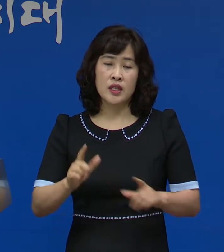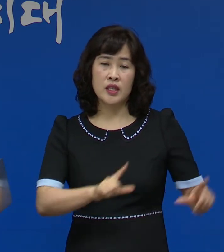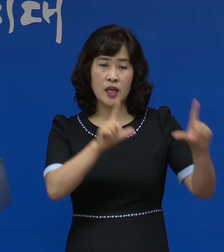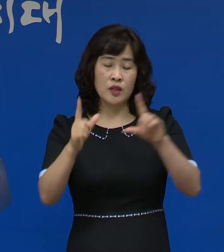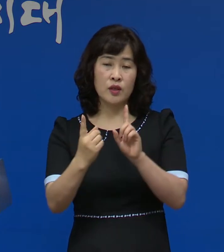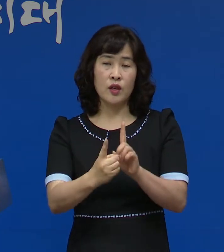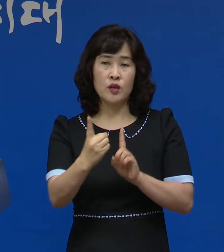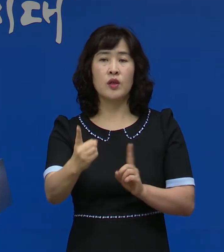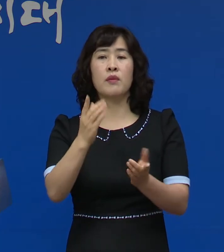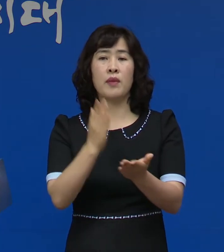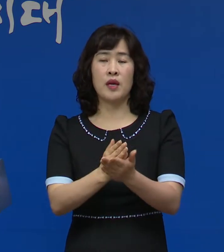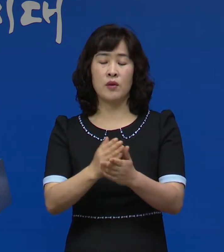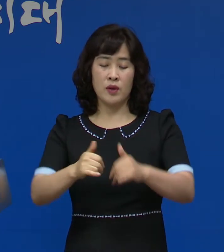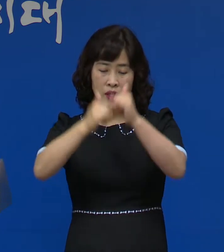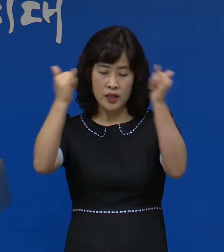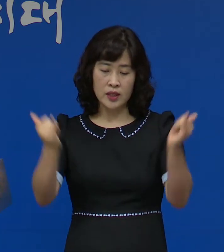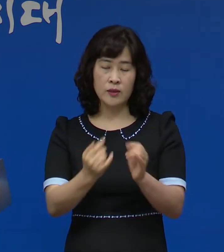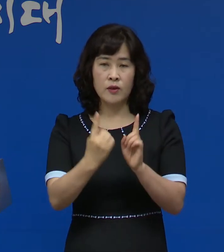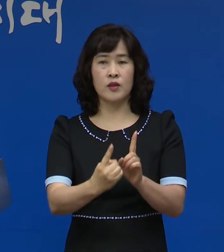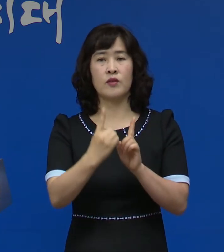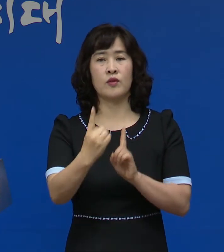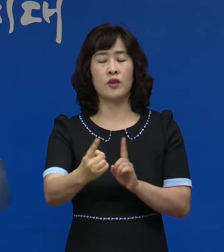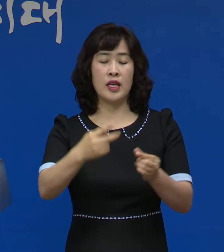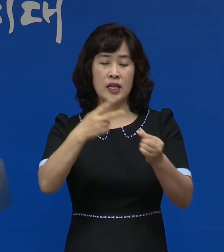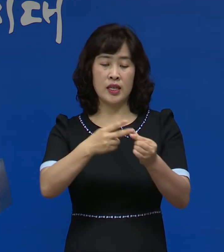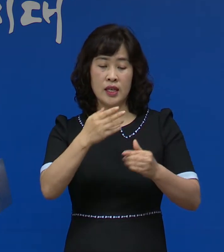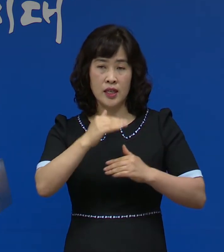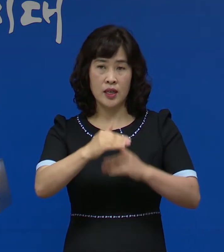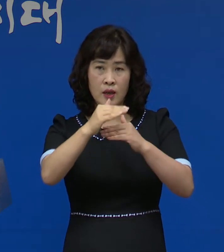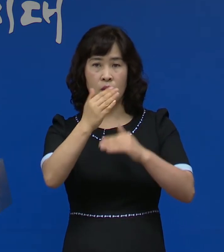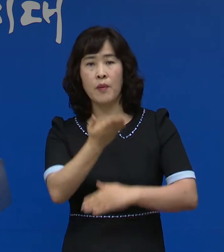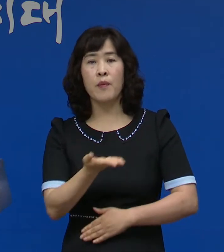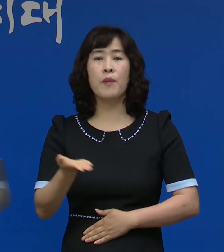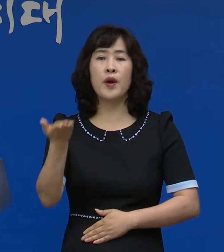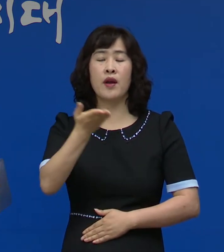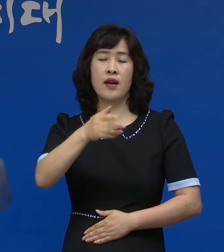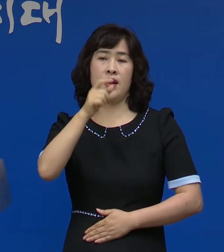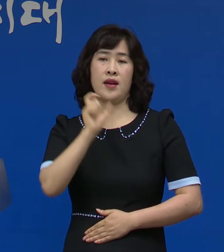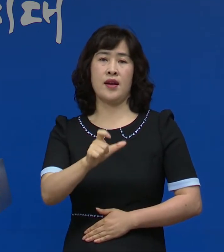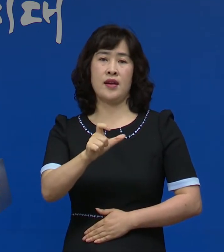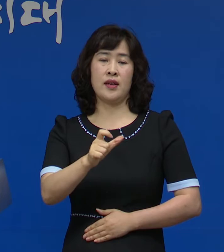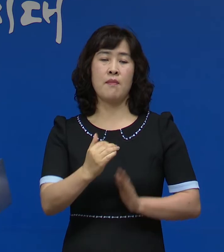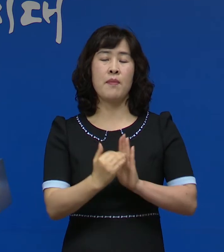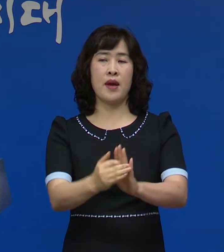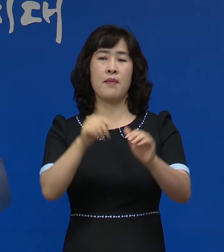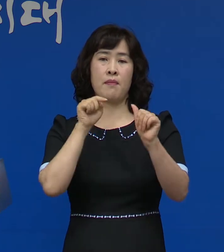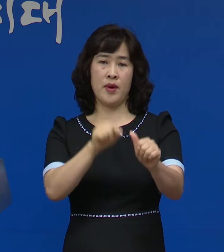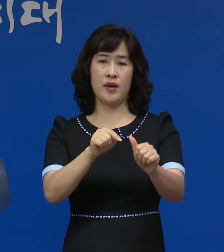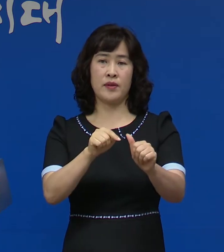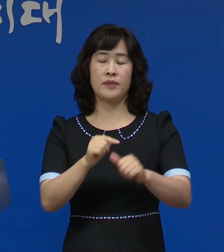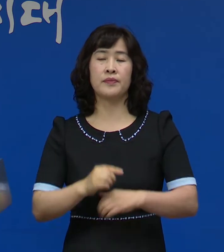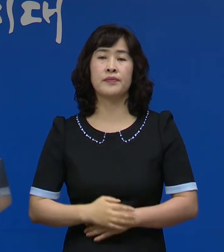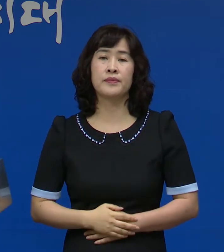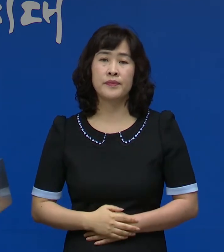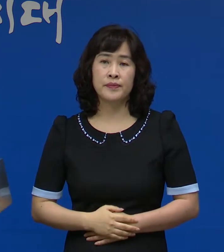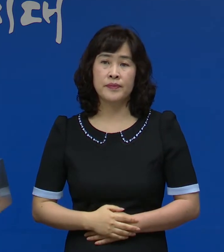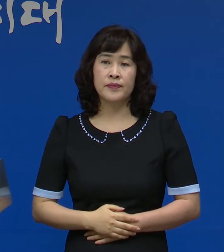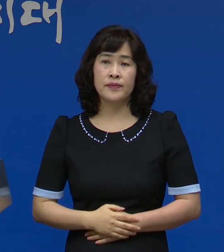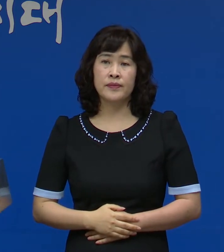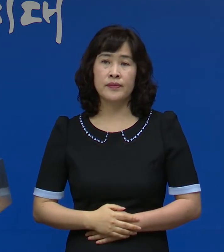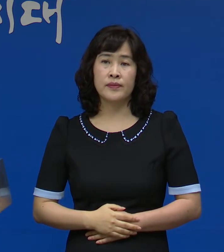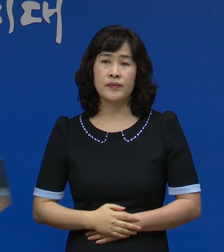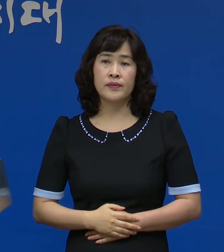속 거리 두기에서 사회적 거리 두기 2단계로 격상해 강력한 방역조치를 시행하고자 합니다